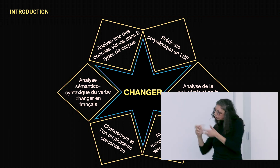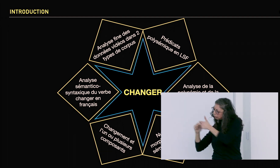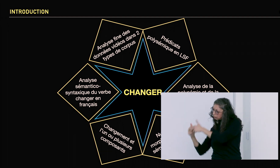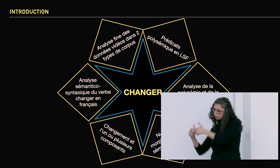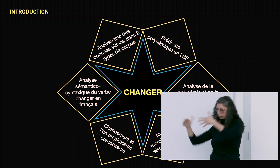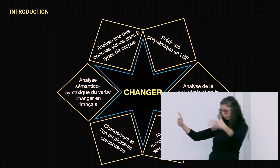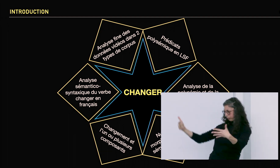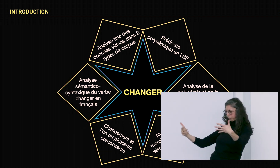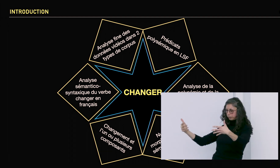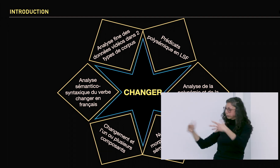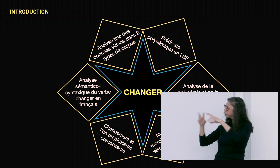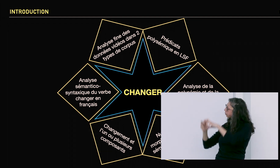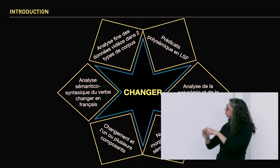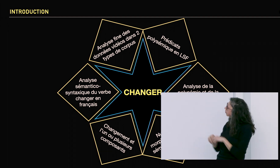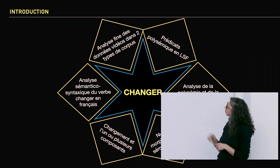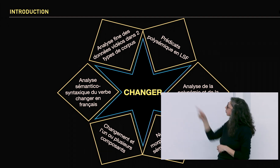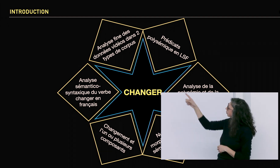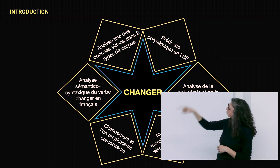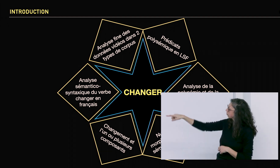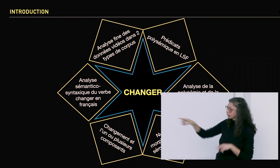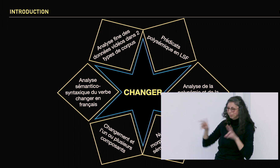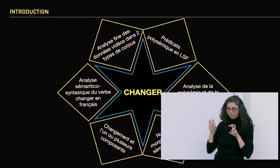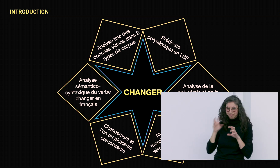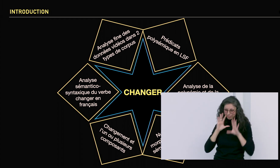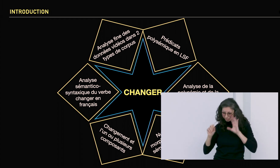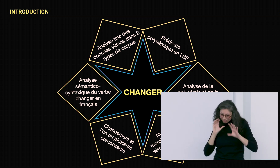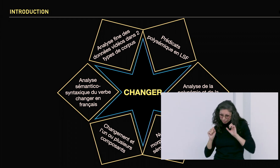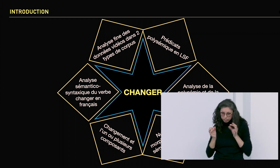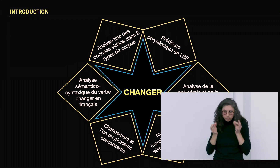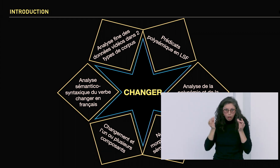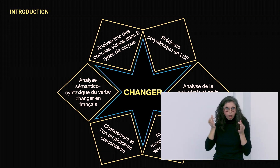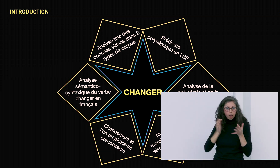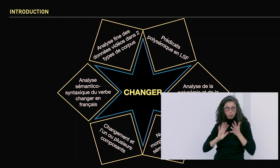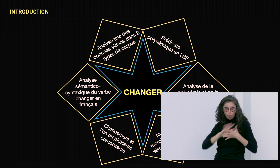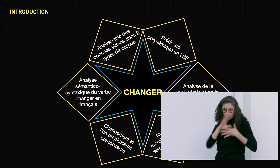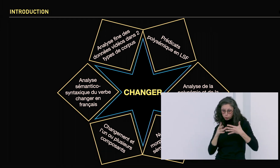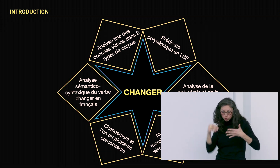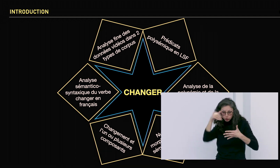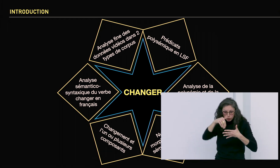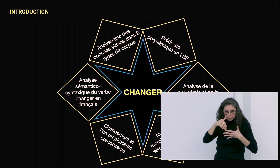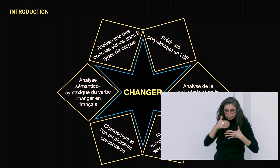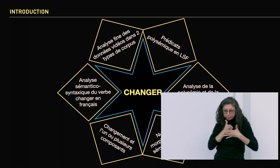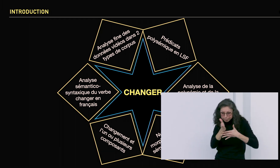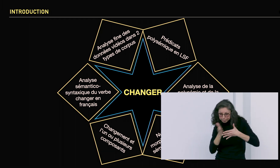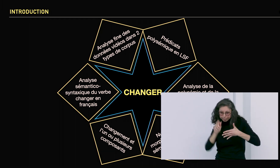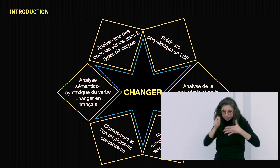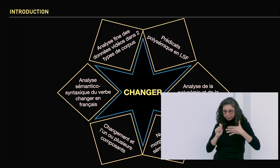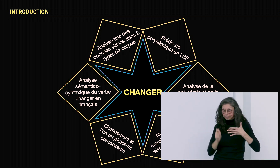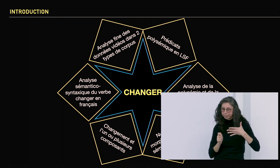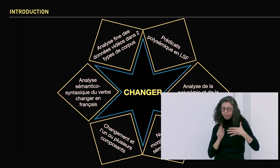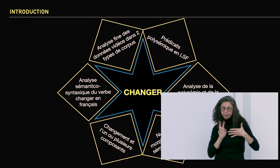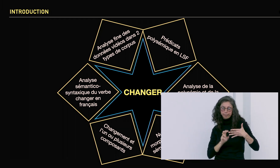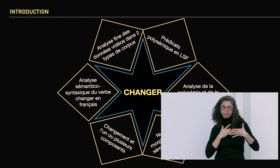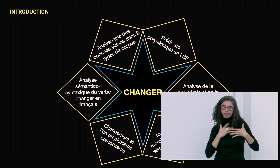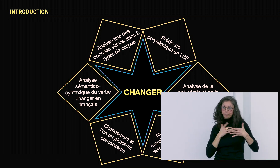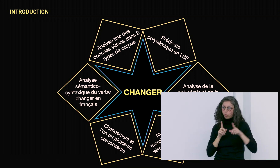J'ai donc essayé d'analyser la polysémie et la polytaxie de ce verbe changer. Il y a